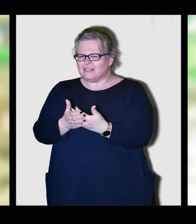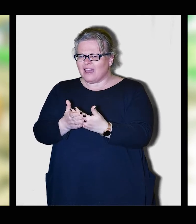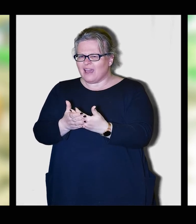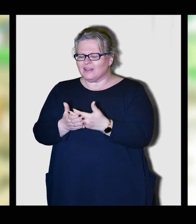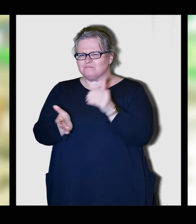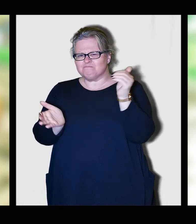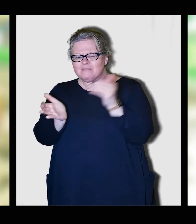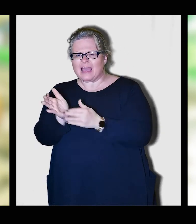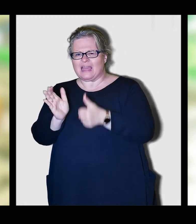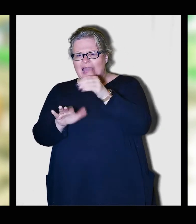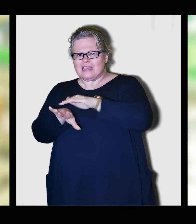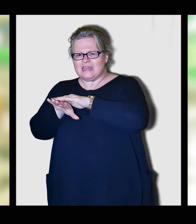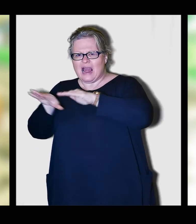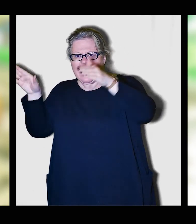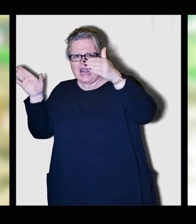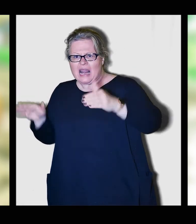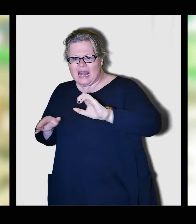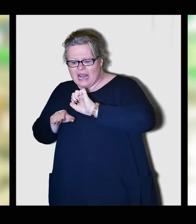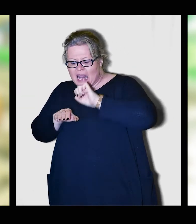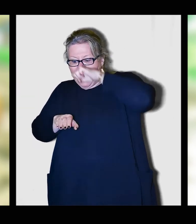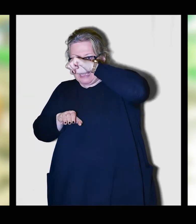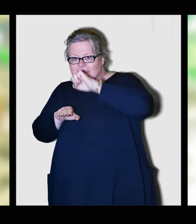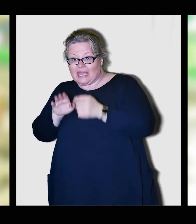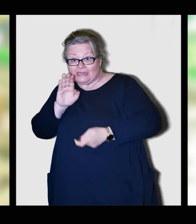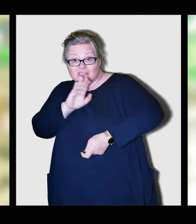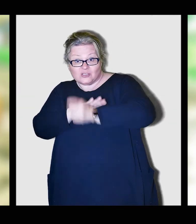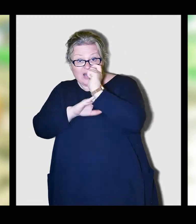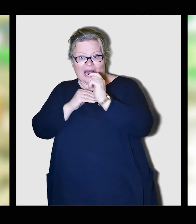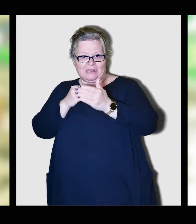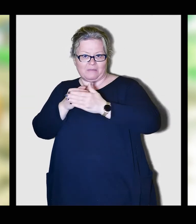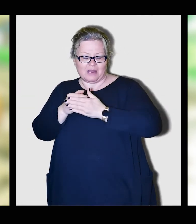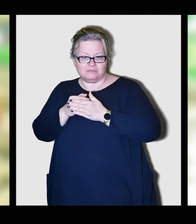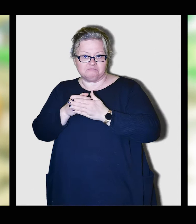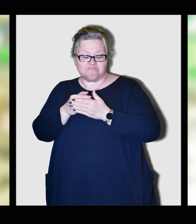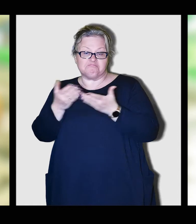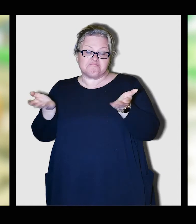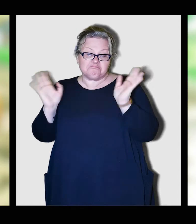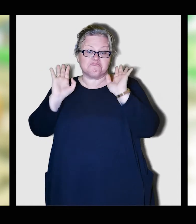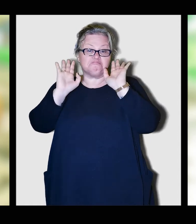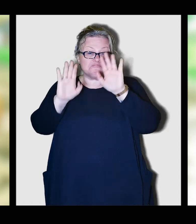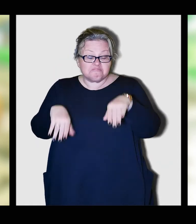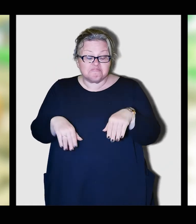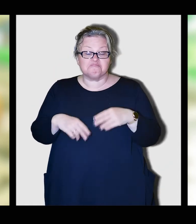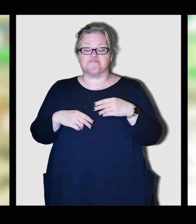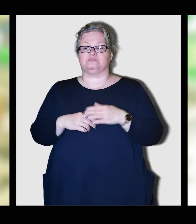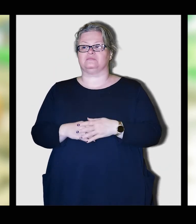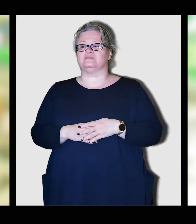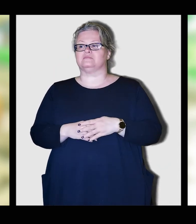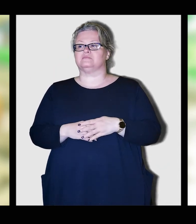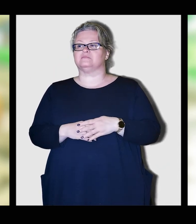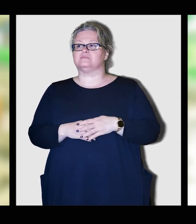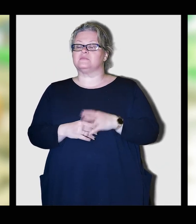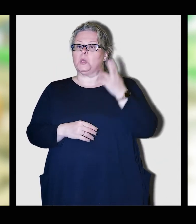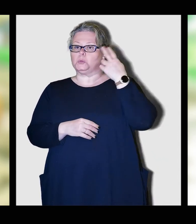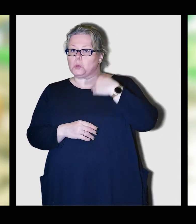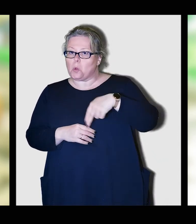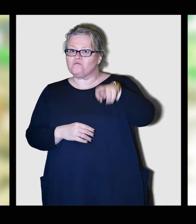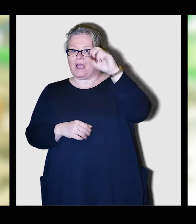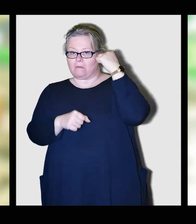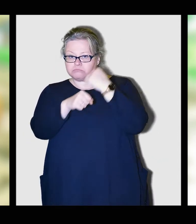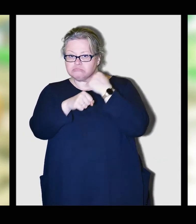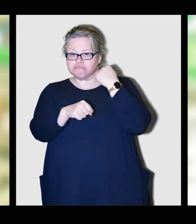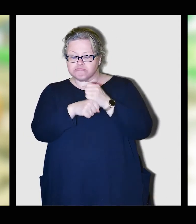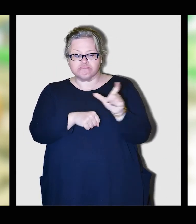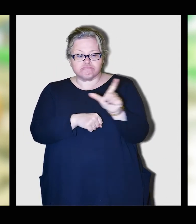egy ládát is találnál hozzá. Na, ez annyiban maradt. Tovább